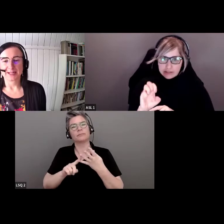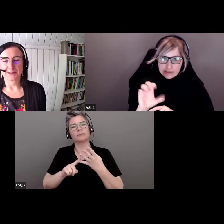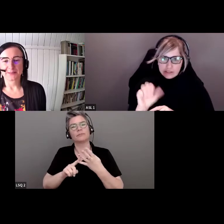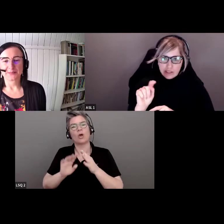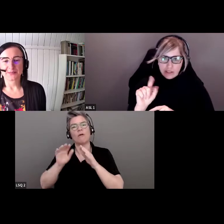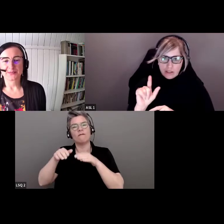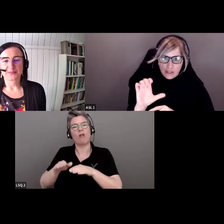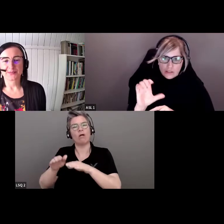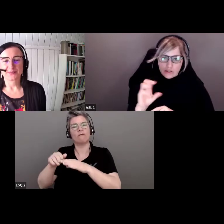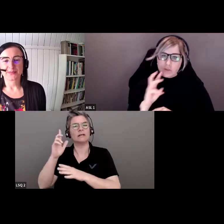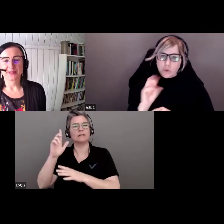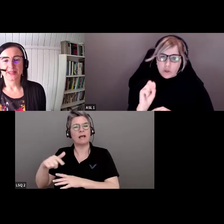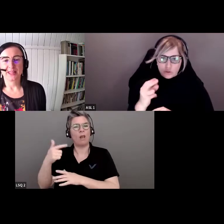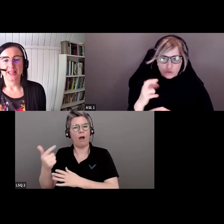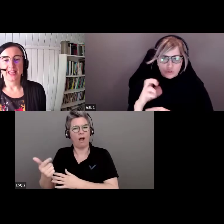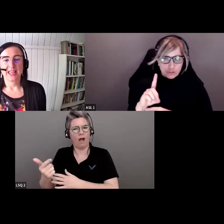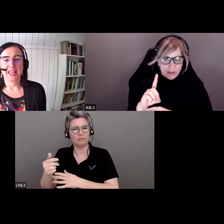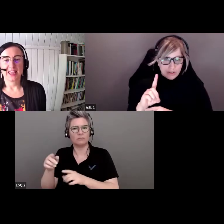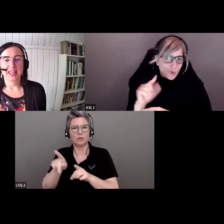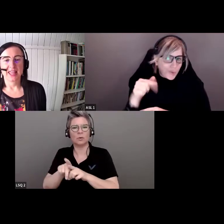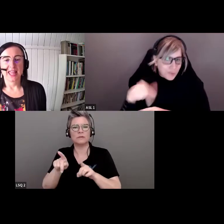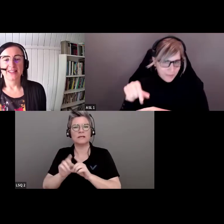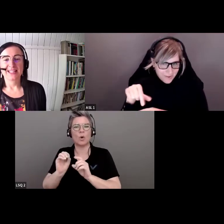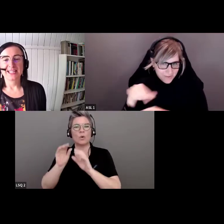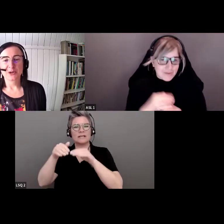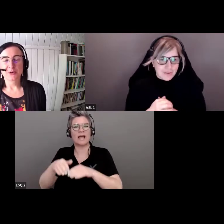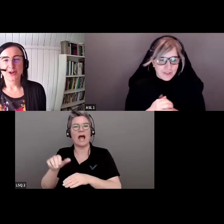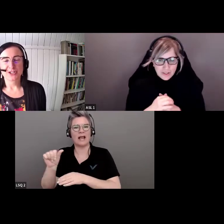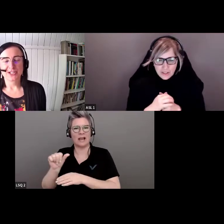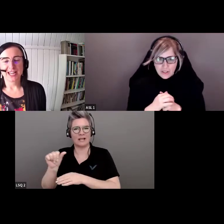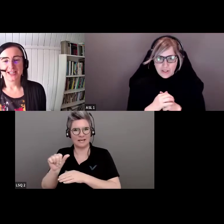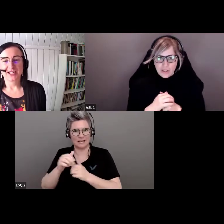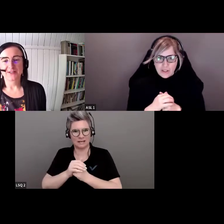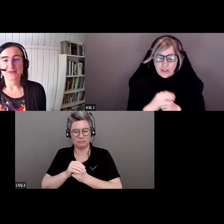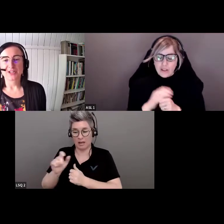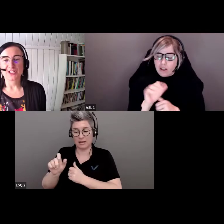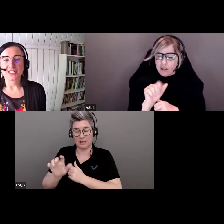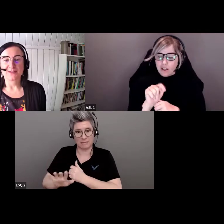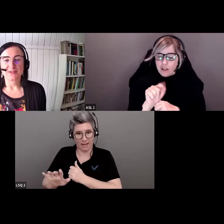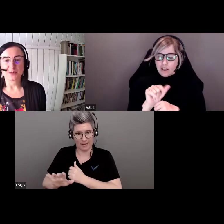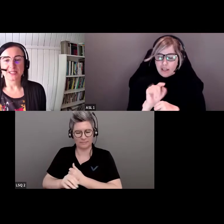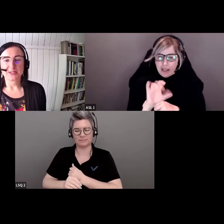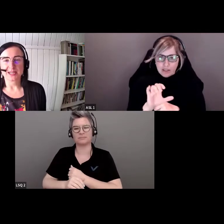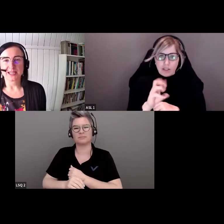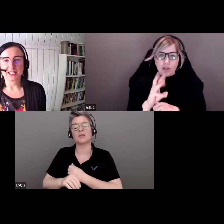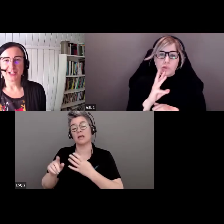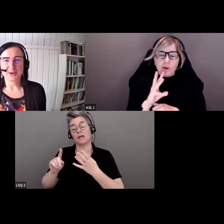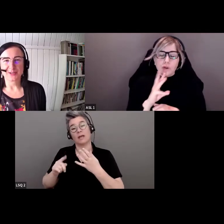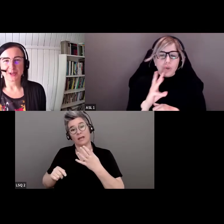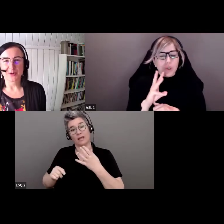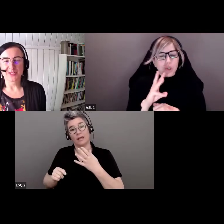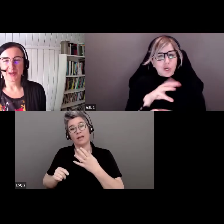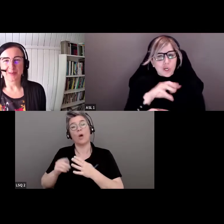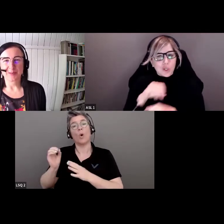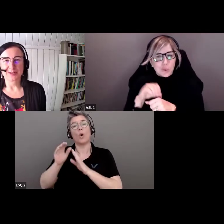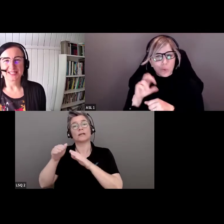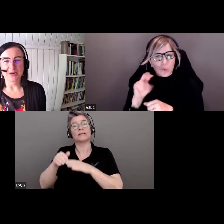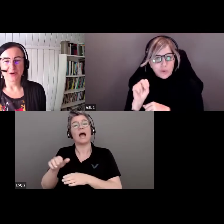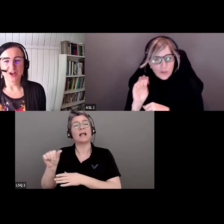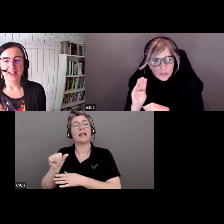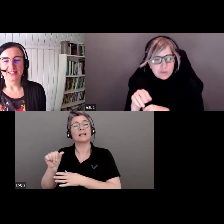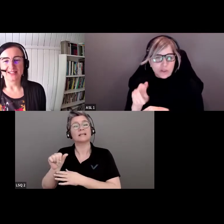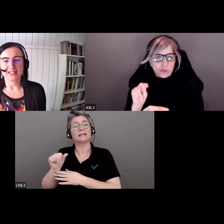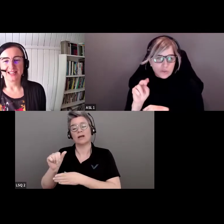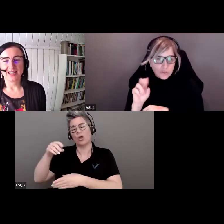fleuve Saint-Laurent et bassin versant de l'océan Atlantique, ou Québec. Et le bassin versant de l'océan Atlantique